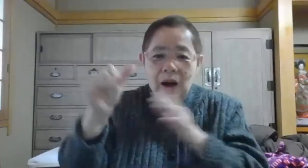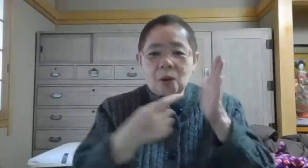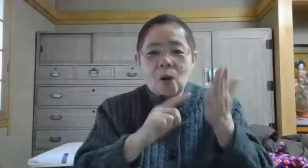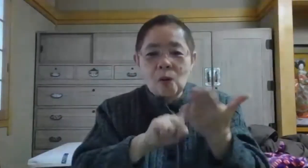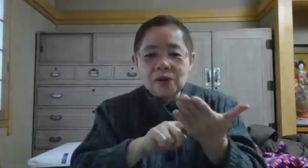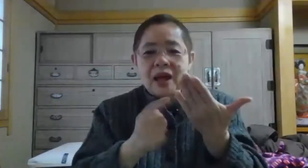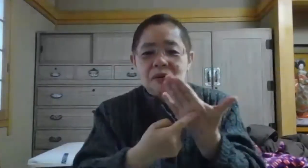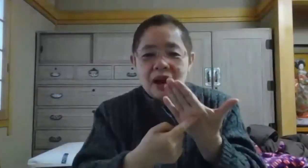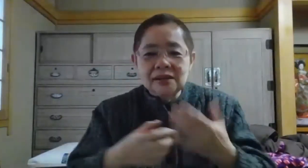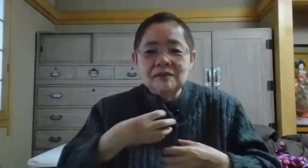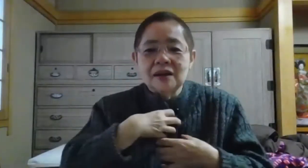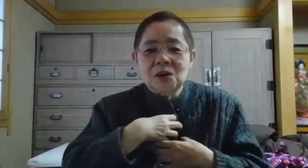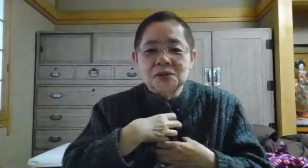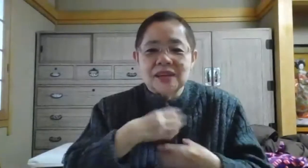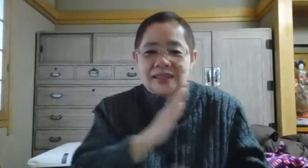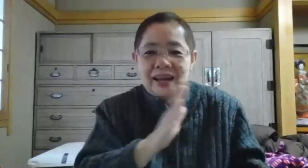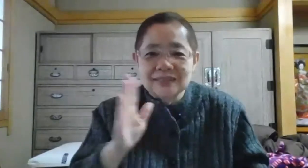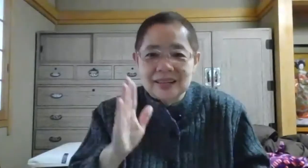表裏には気をつけてください。